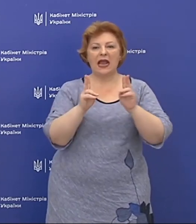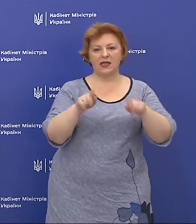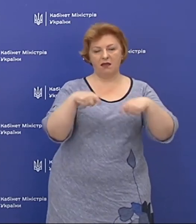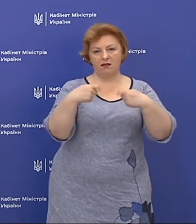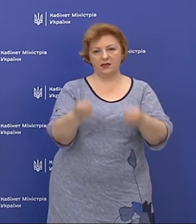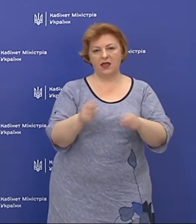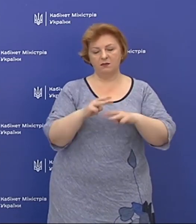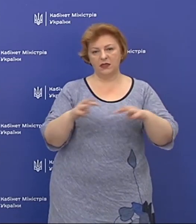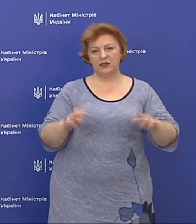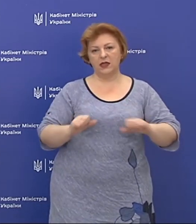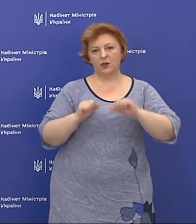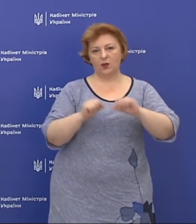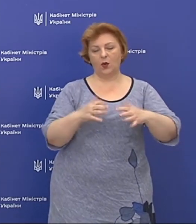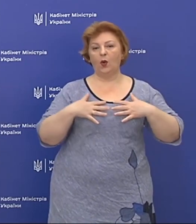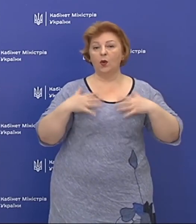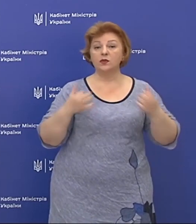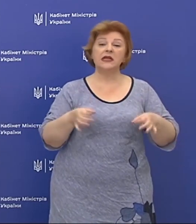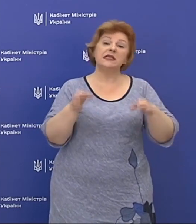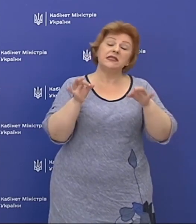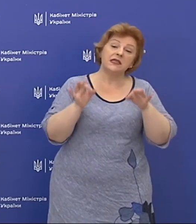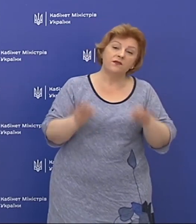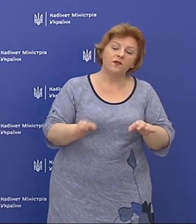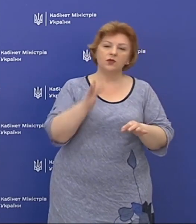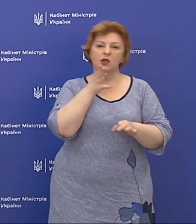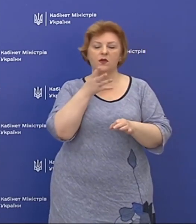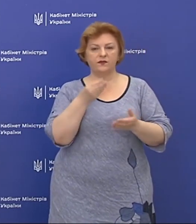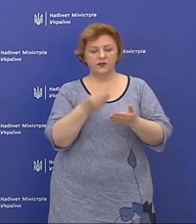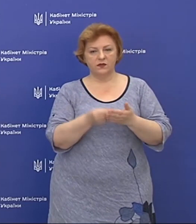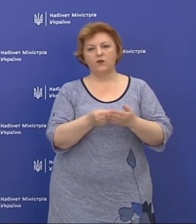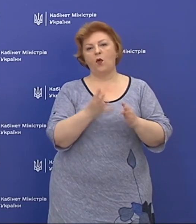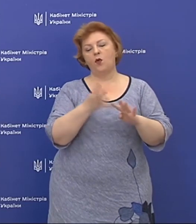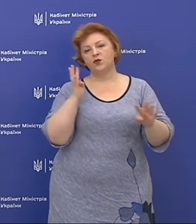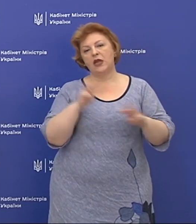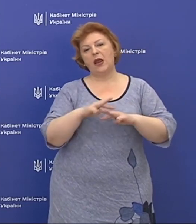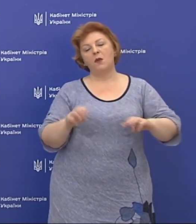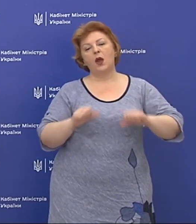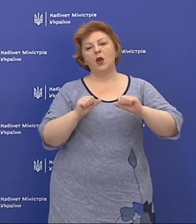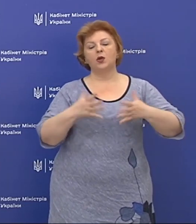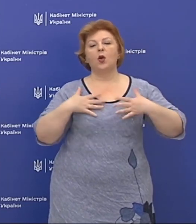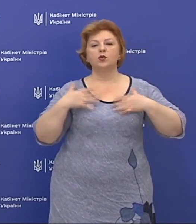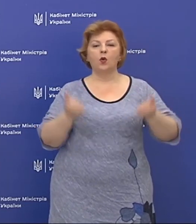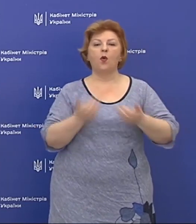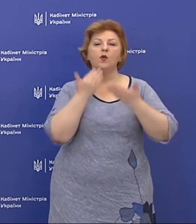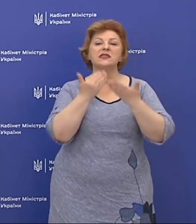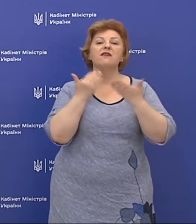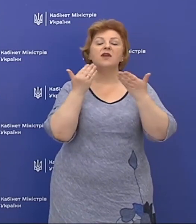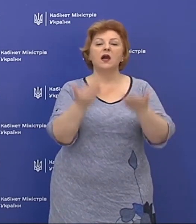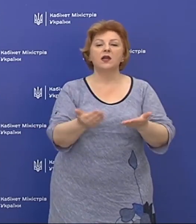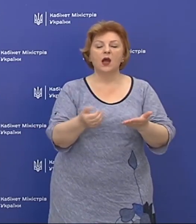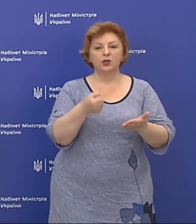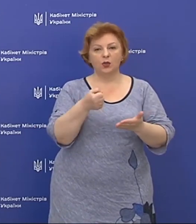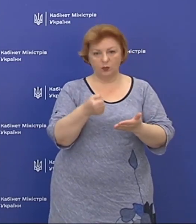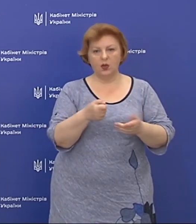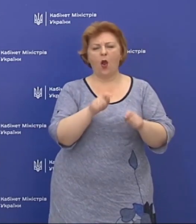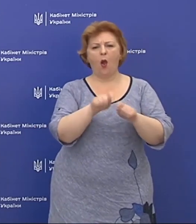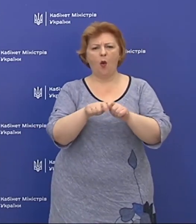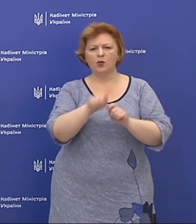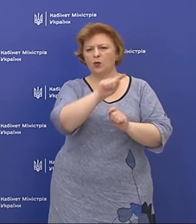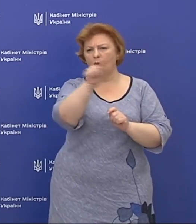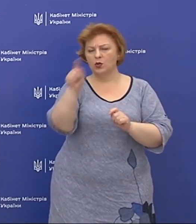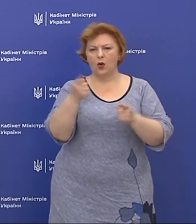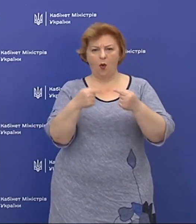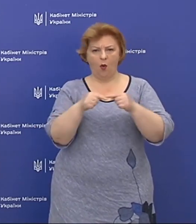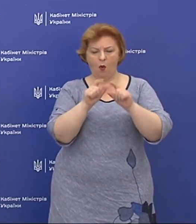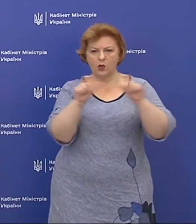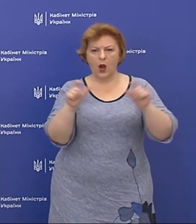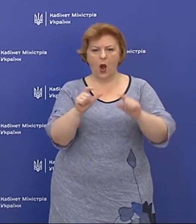Міністерство охорони здоров'я. Звичайно, в свою чергу, Міністерство охорони здоров'я звертається до, в тому числі, контролючих органів,